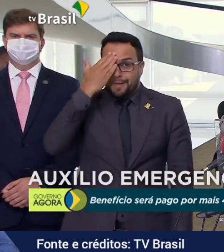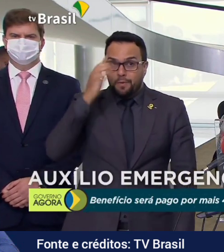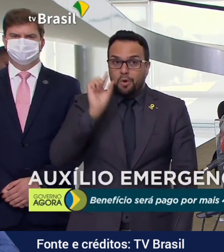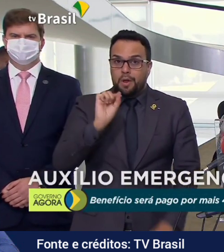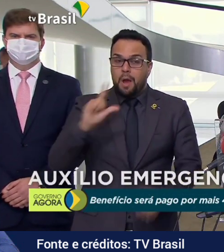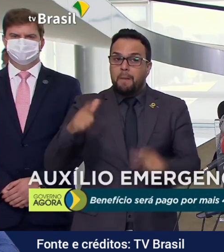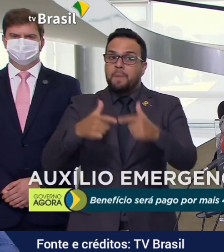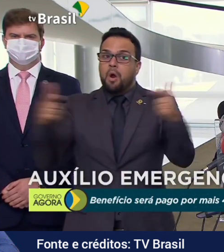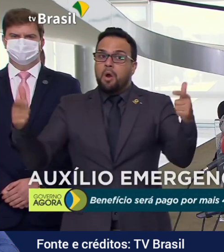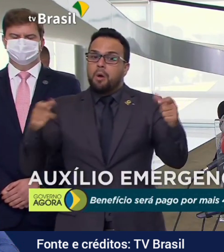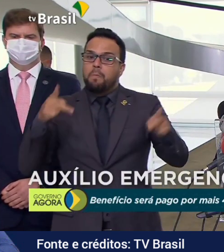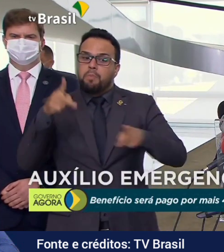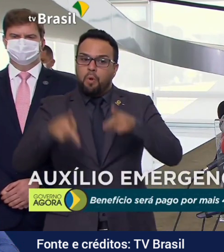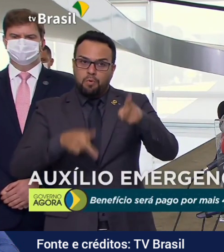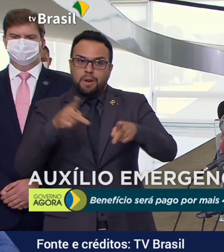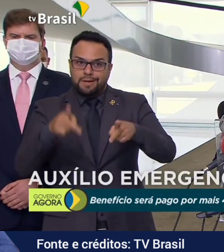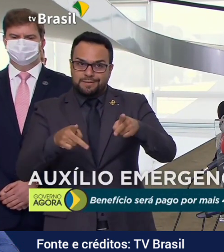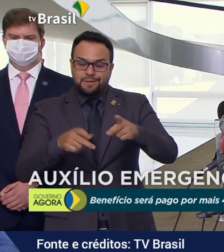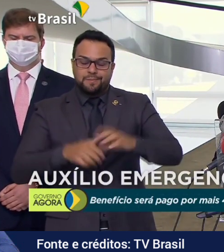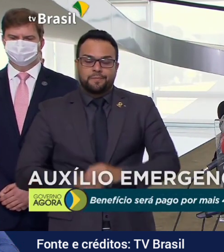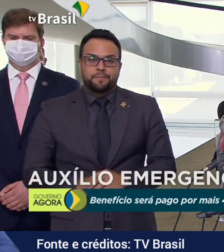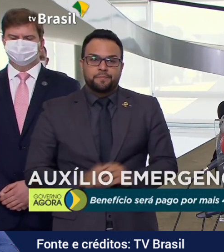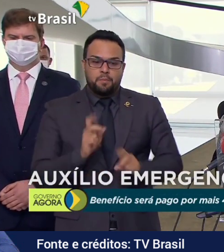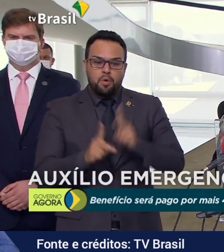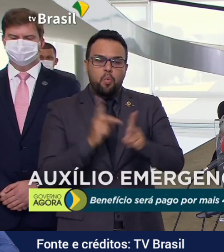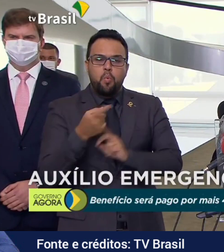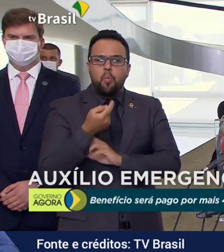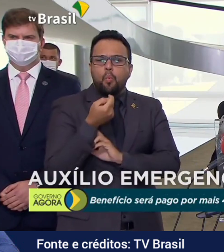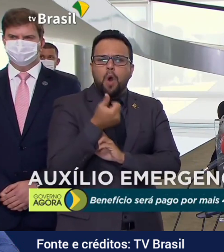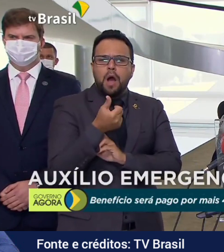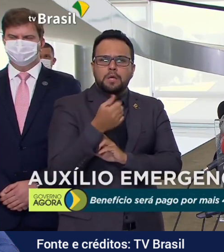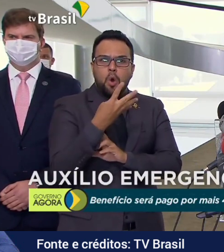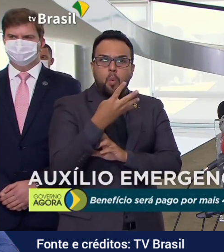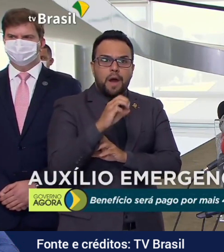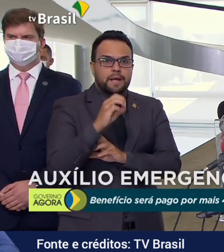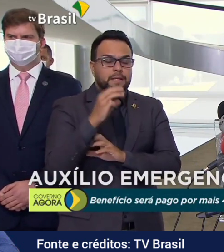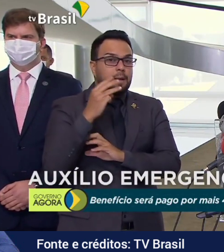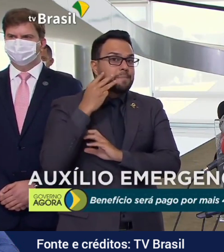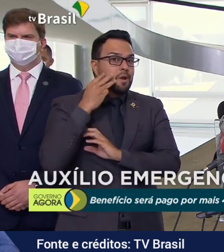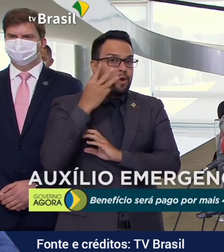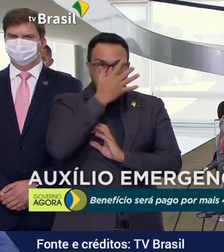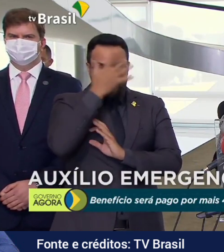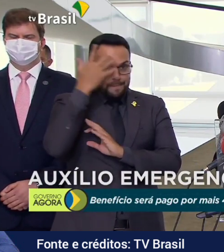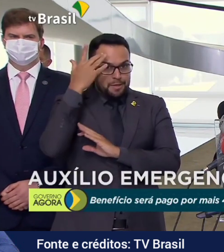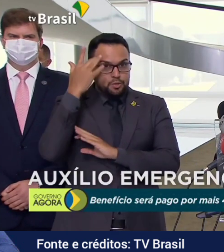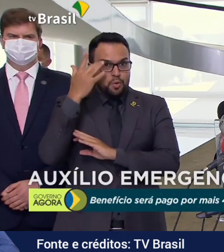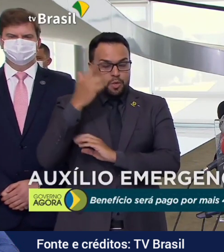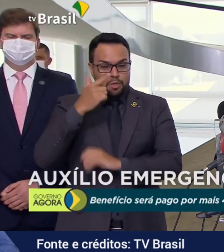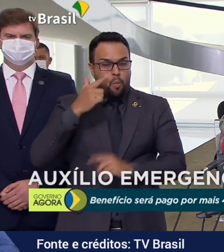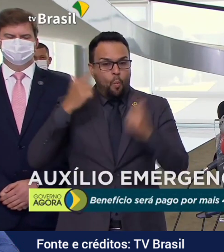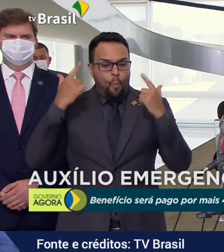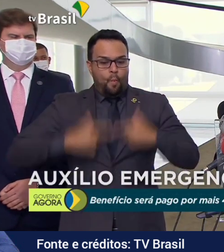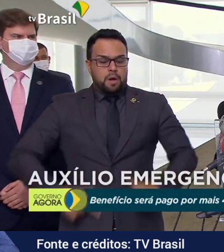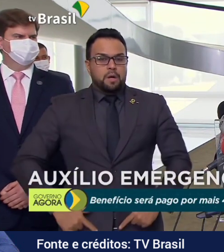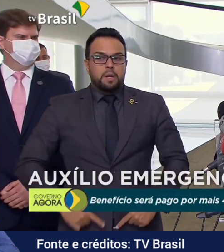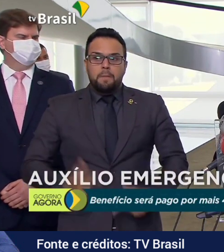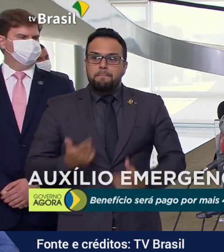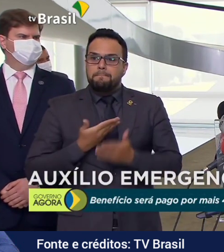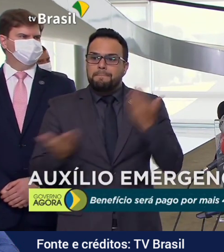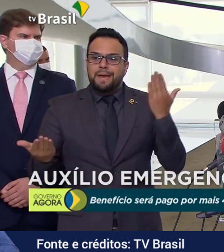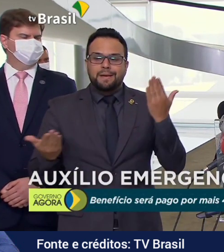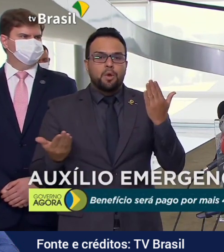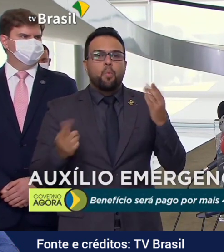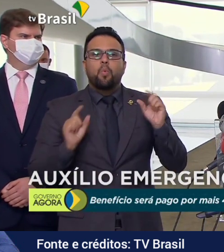parte da população, aí incluído, quase 40 milhões de autônomos, conhecidos como invisíveis, perderam quase